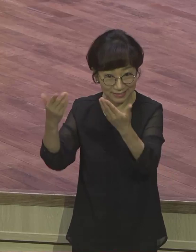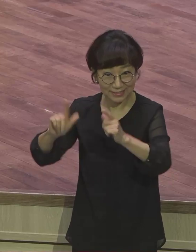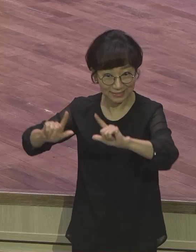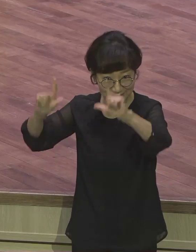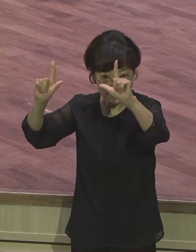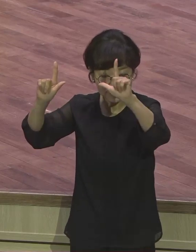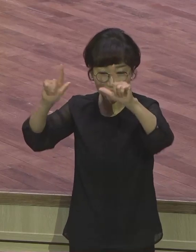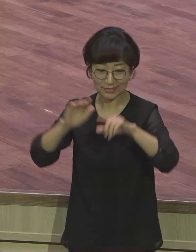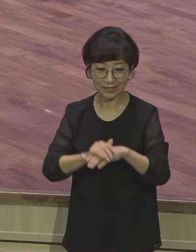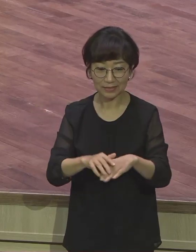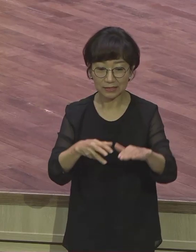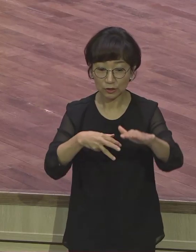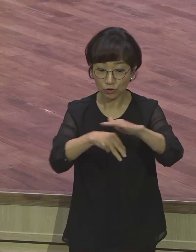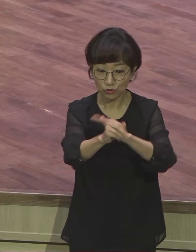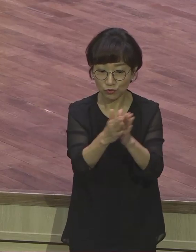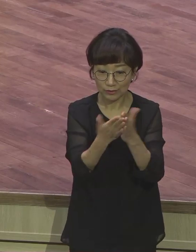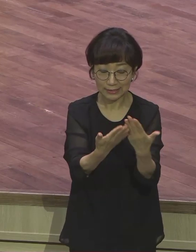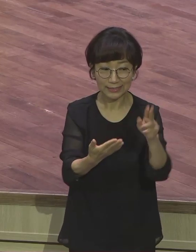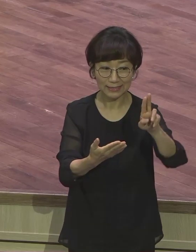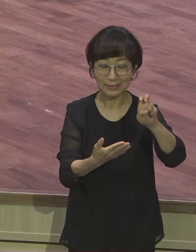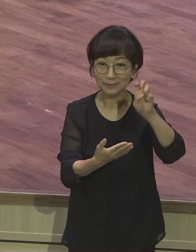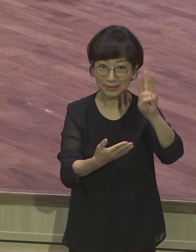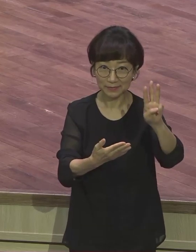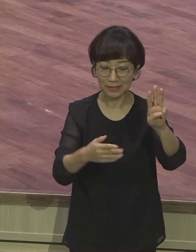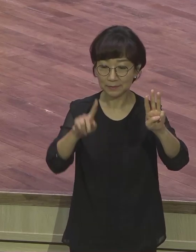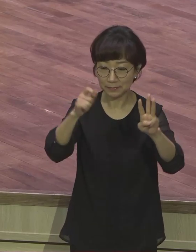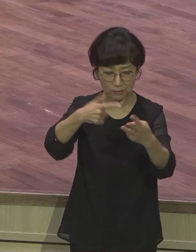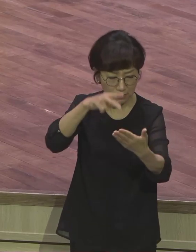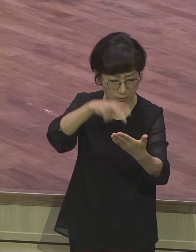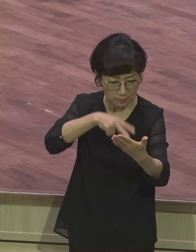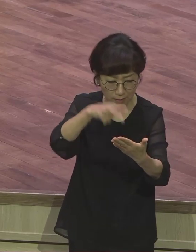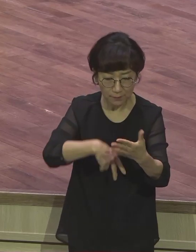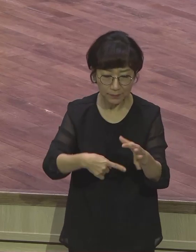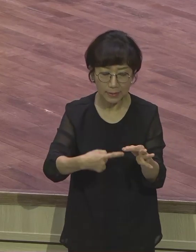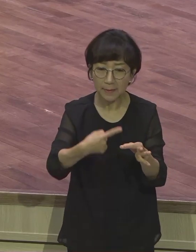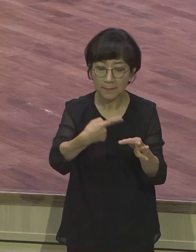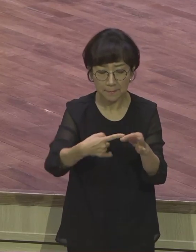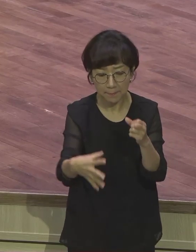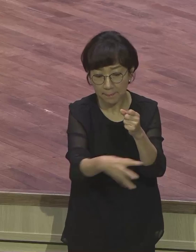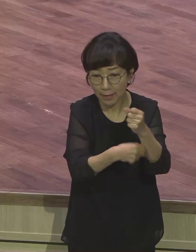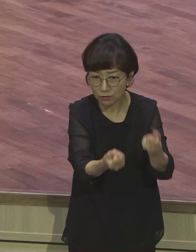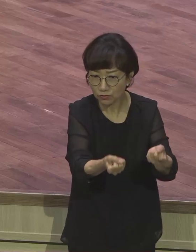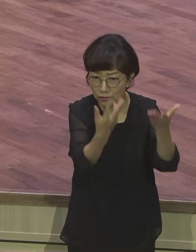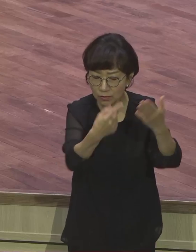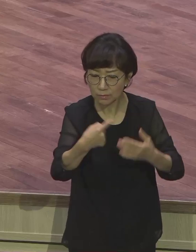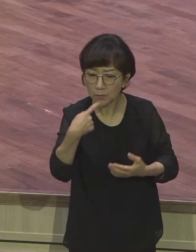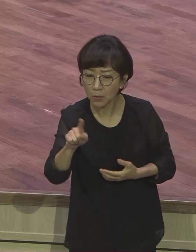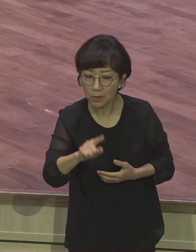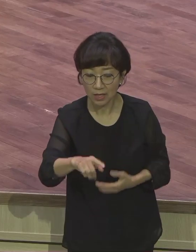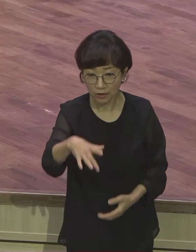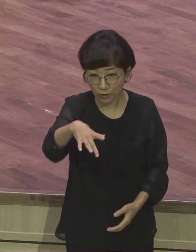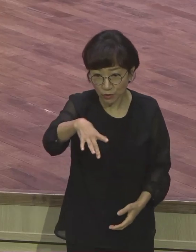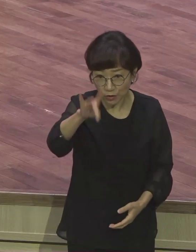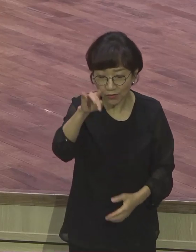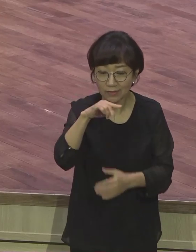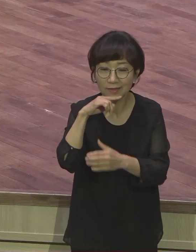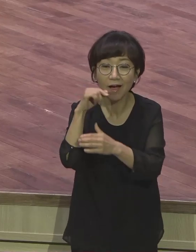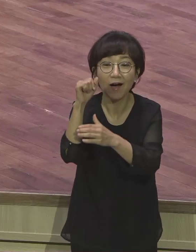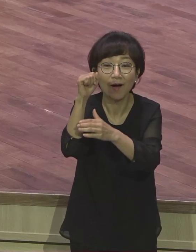출혁기 23장 16개를 보면 맥주절은 무슨 말이냐. 천열매입니다. 천열매를 드려서 1년